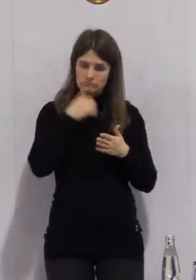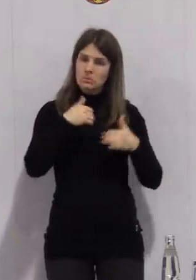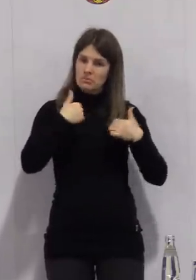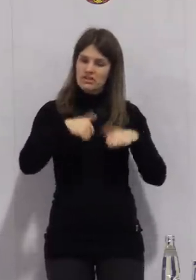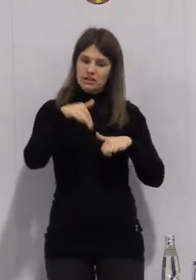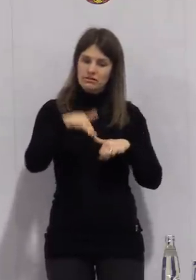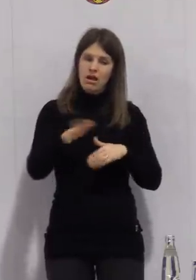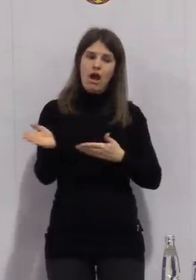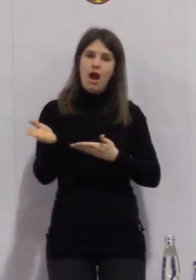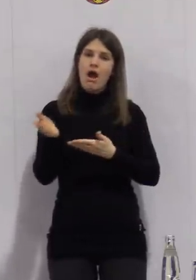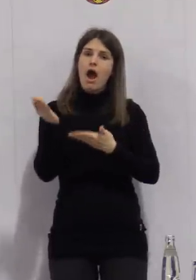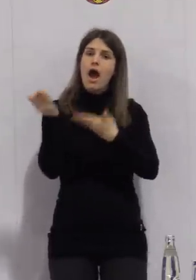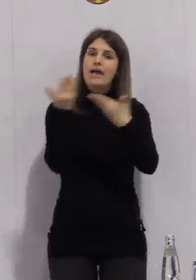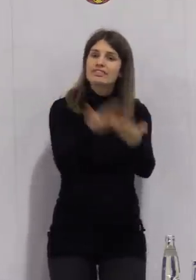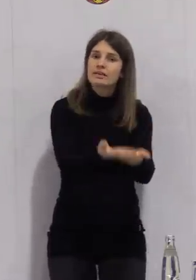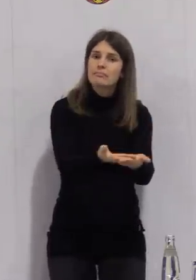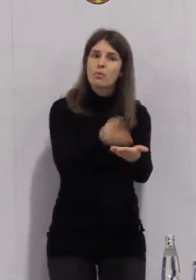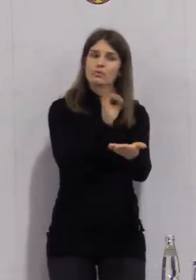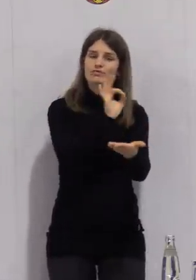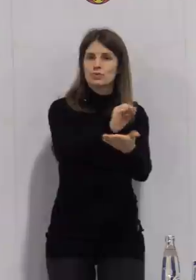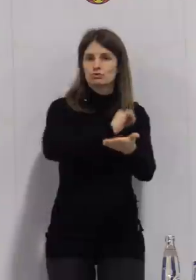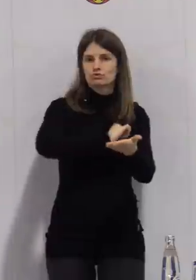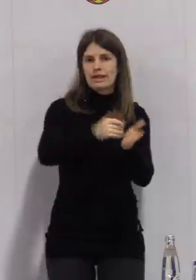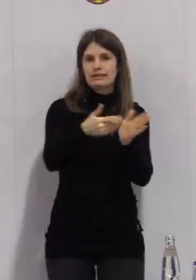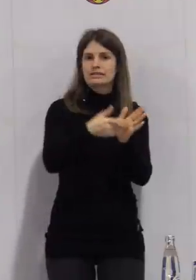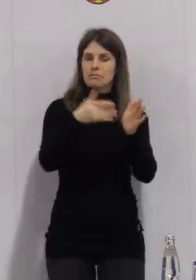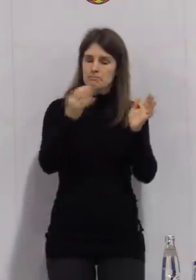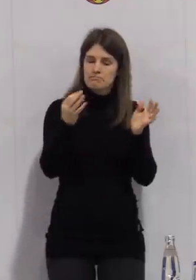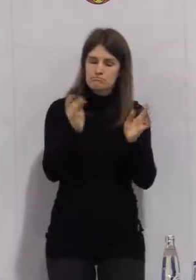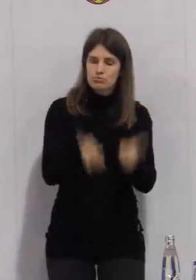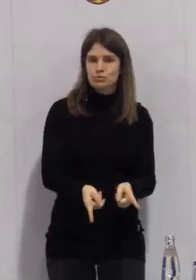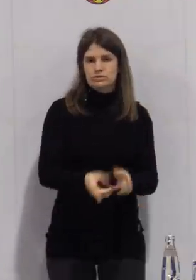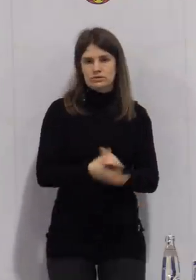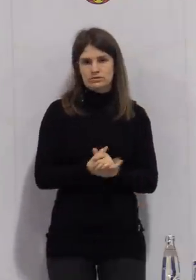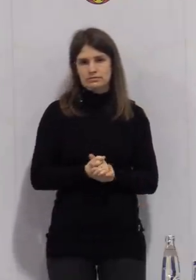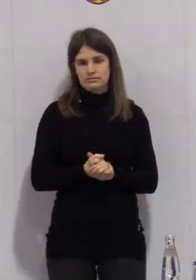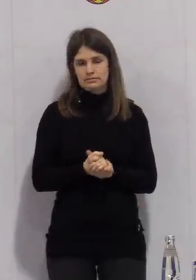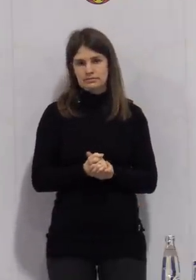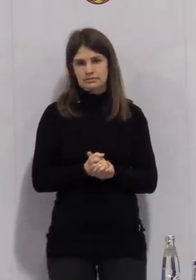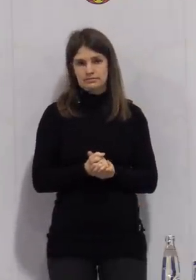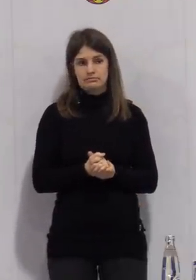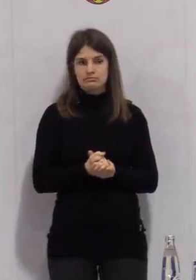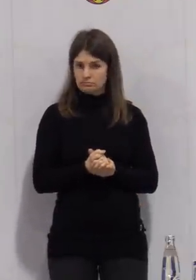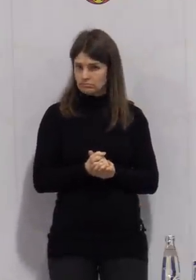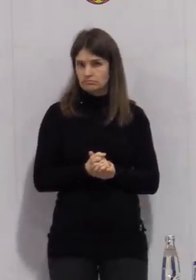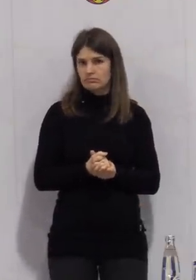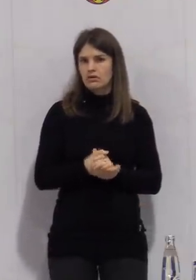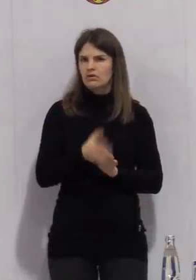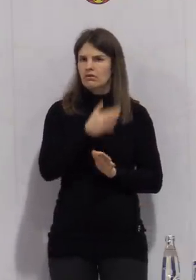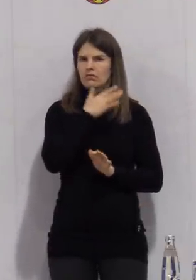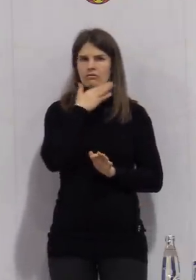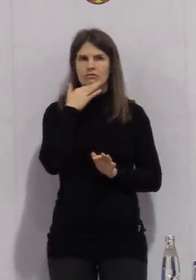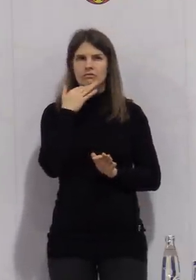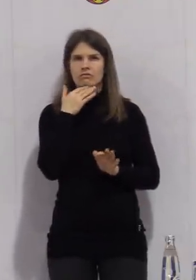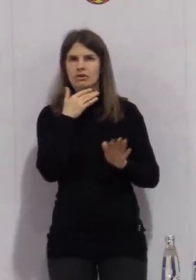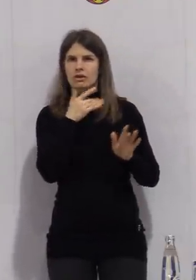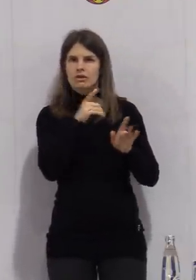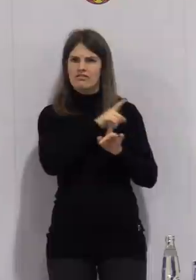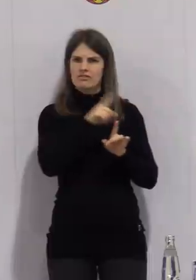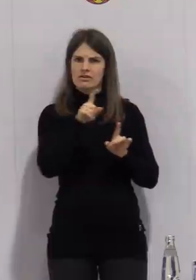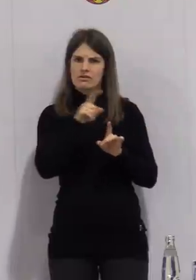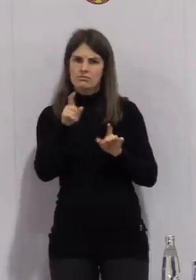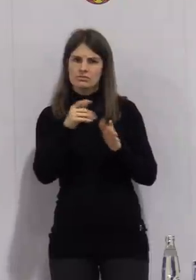Es ist mittlerweile so, dass eine ganze Reihe von Unternehmen unterhalb der Zahl von 100 Beschäftigten